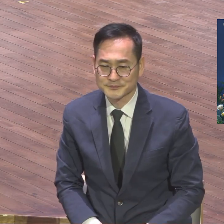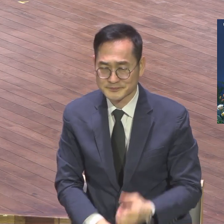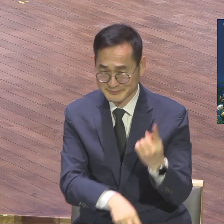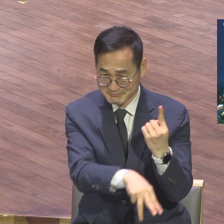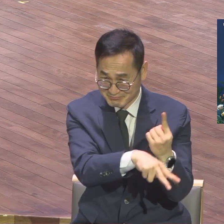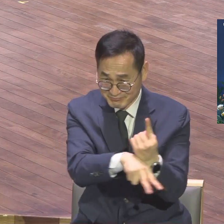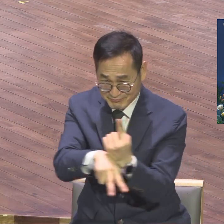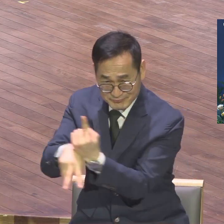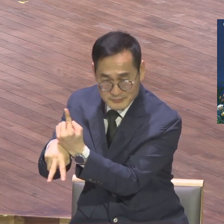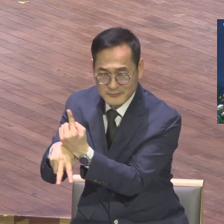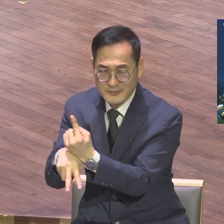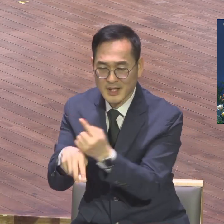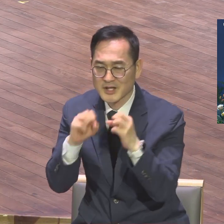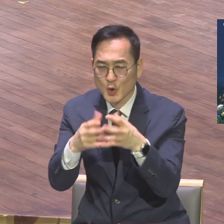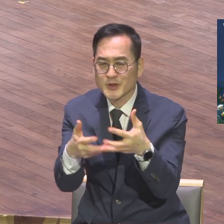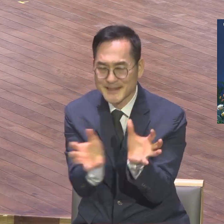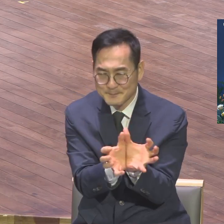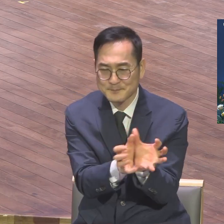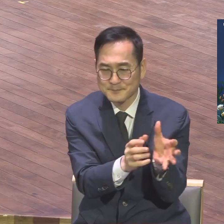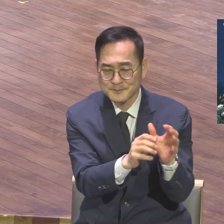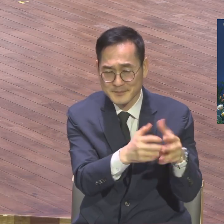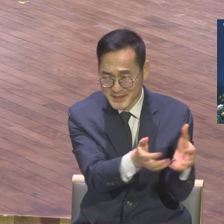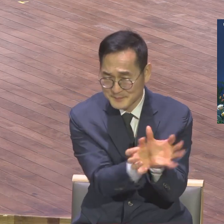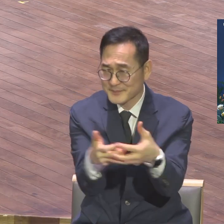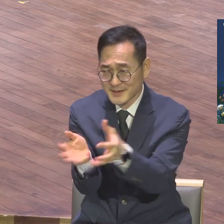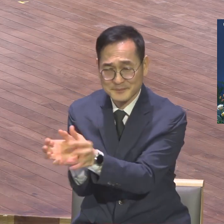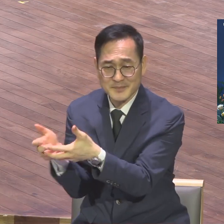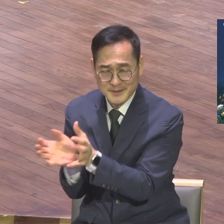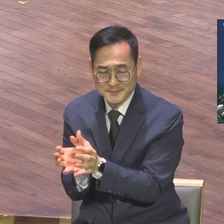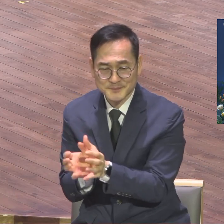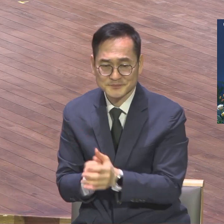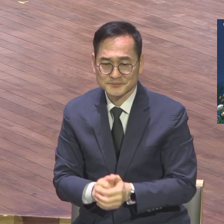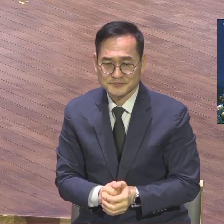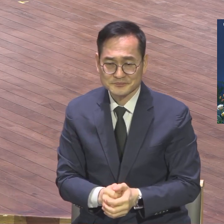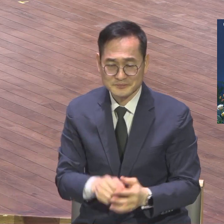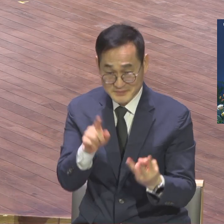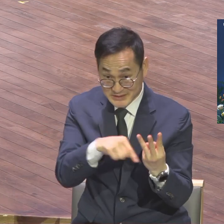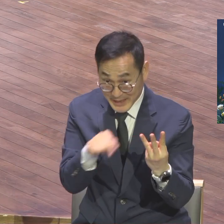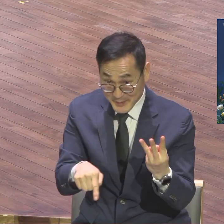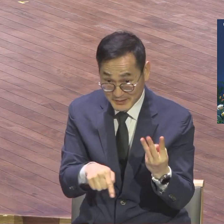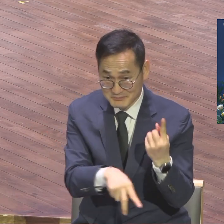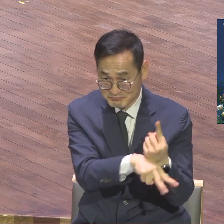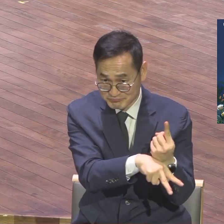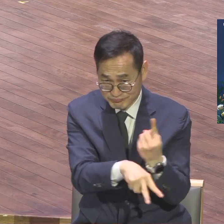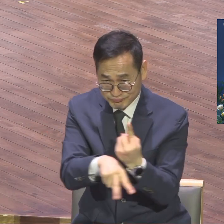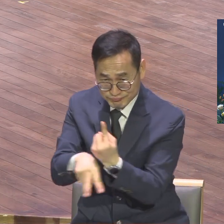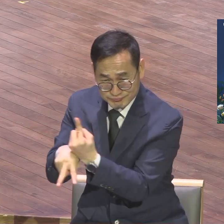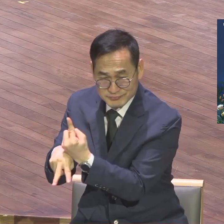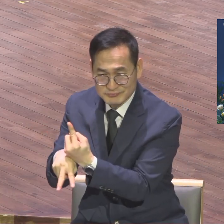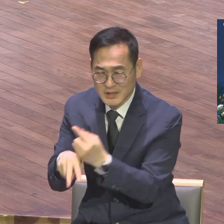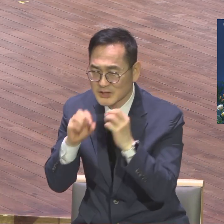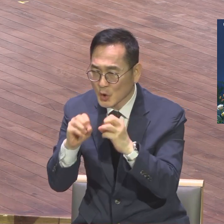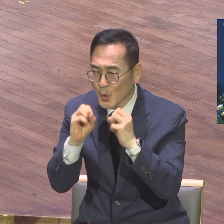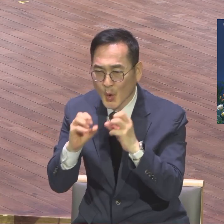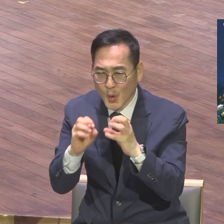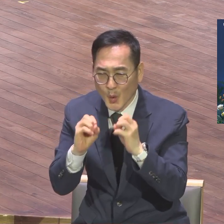해서 전도팀을 만들어서 그 3인이 3사람이 한 조가 돼가지고 전도했는데 지금까지